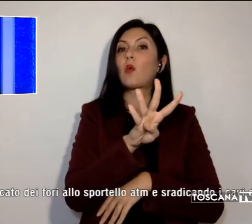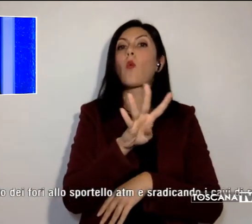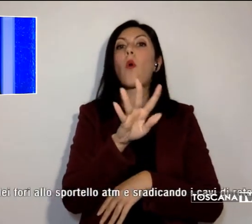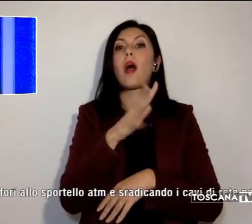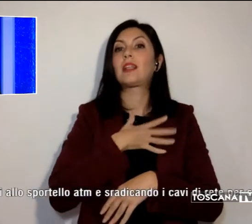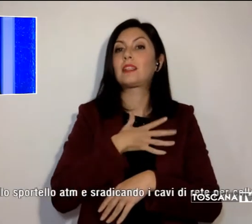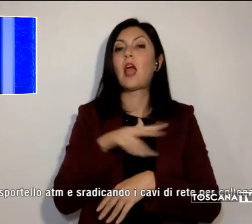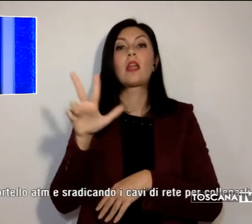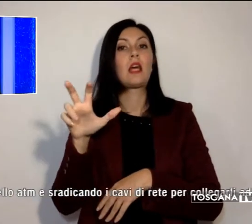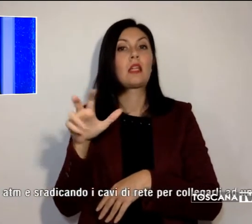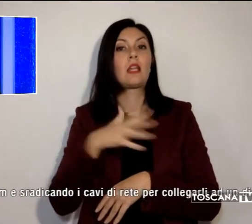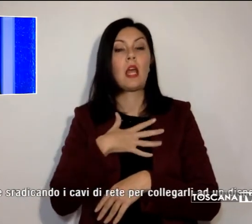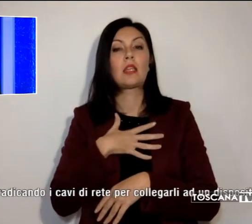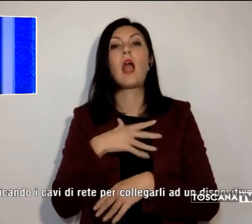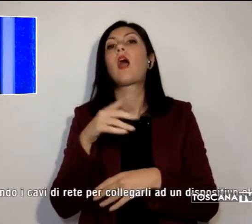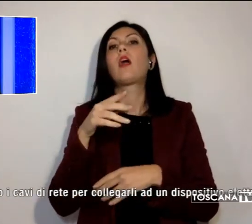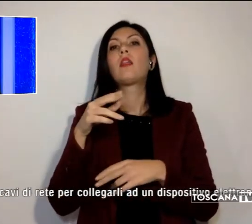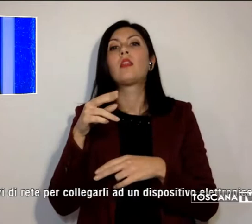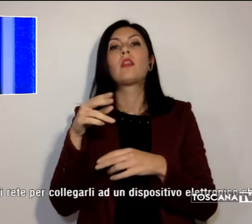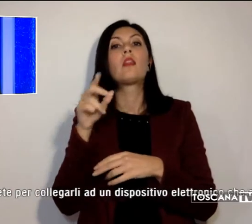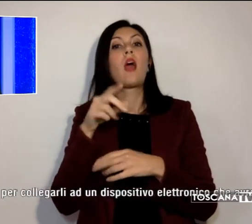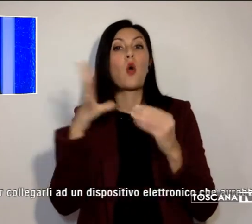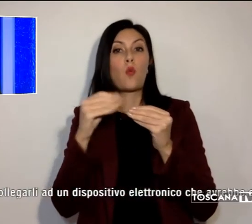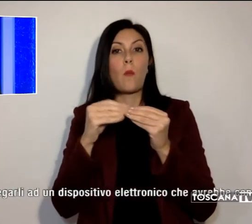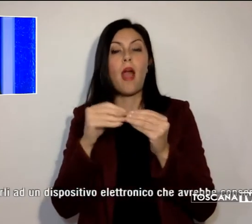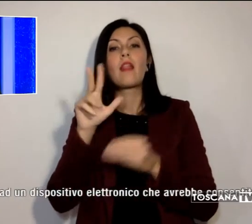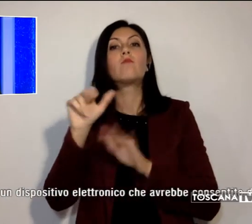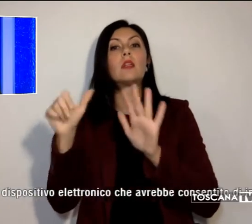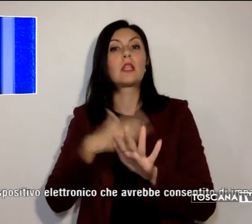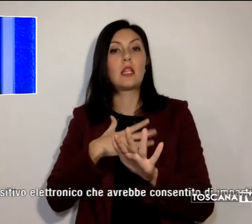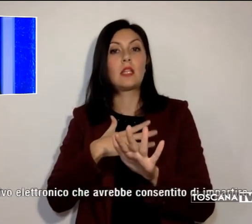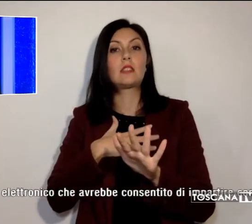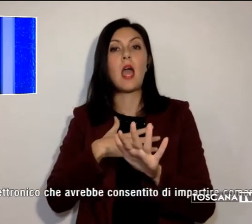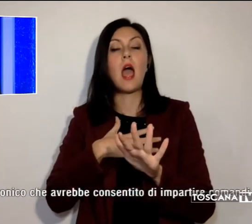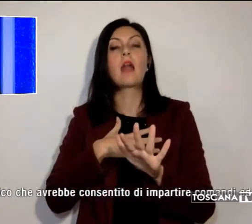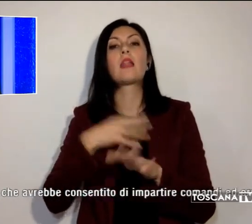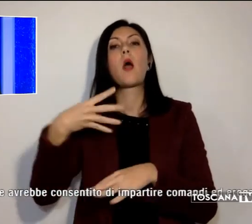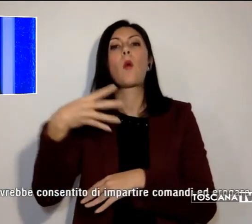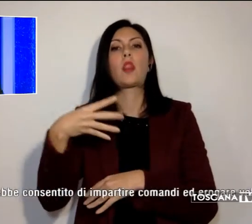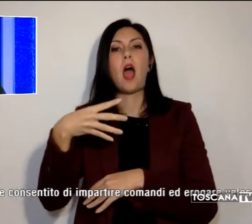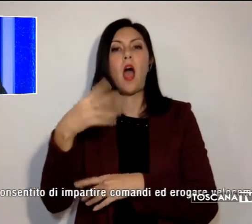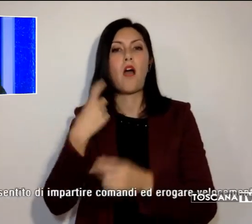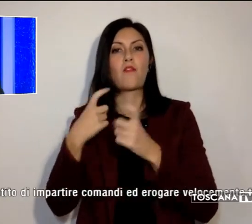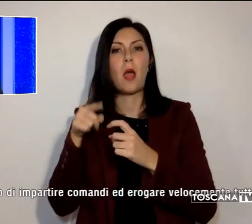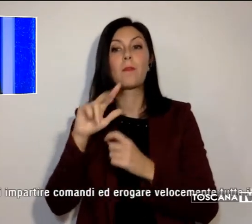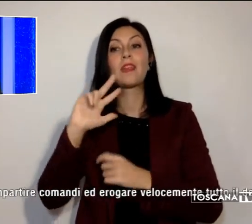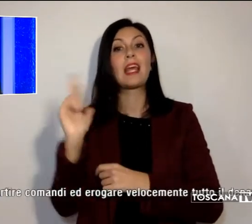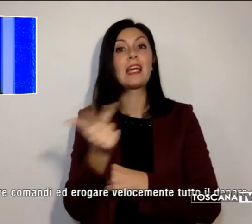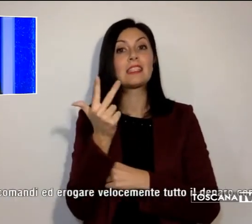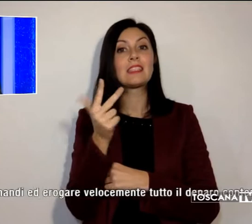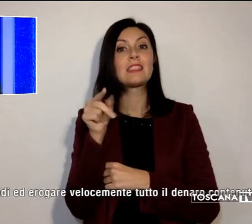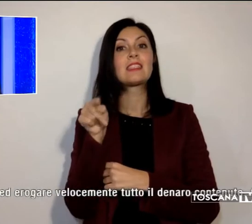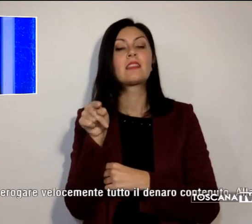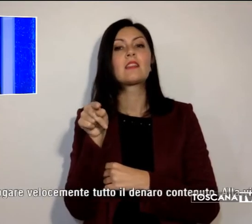rumena ed un 36enne di nazionalità moldava. I tre stavano cercando di